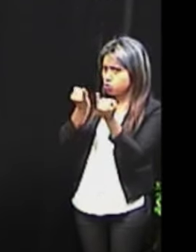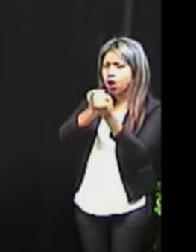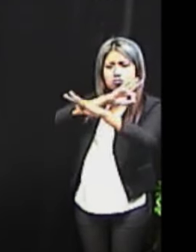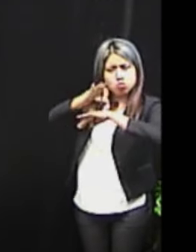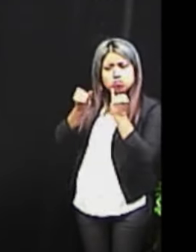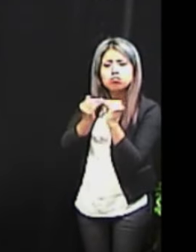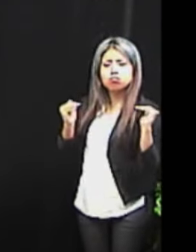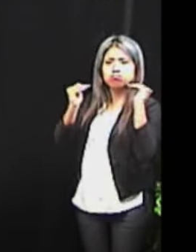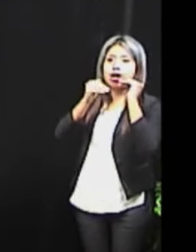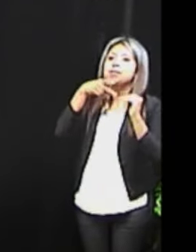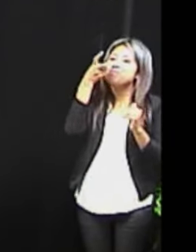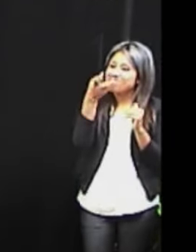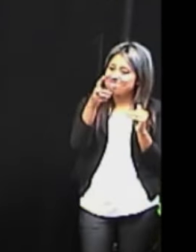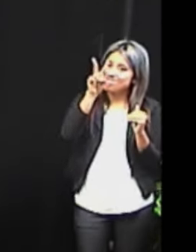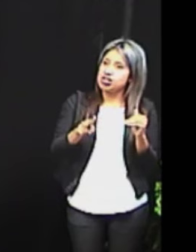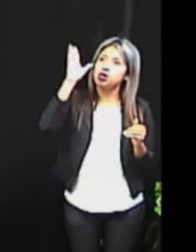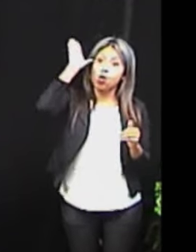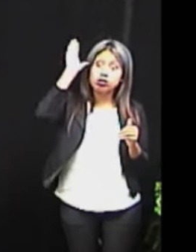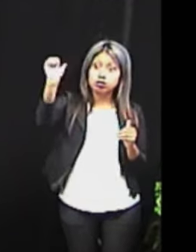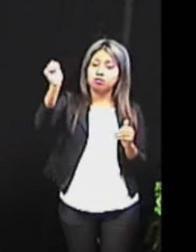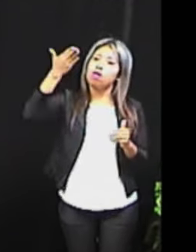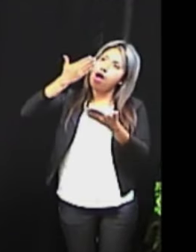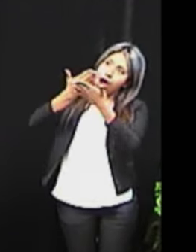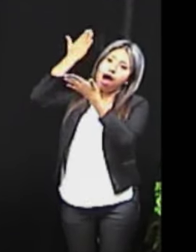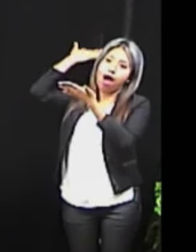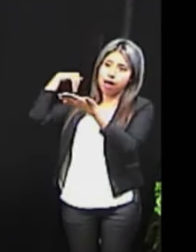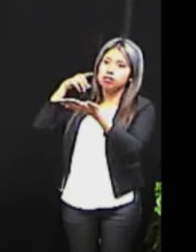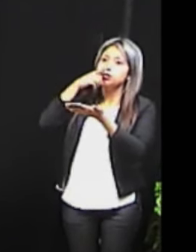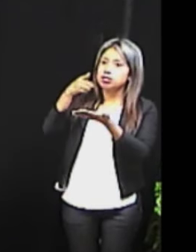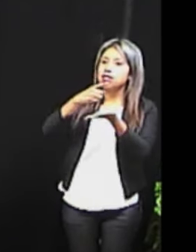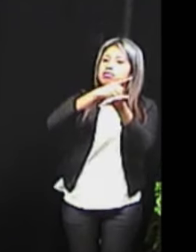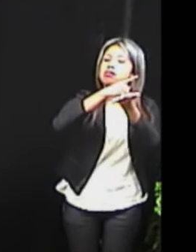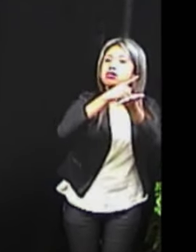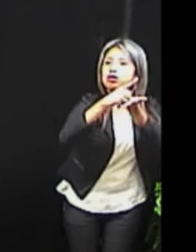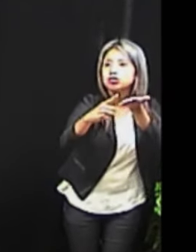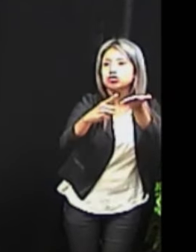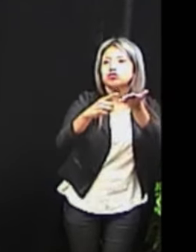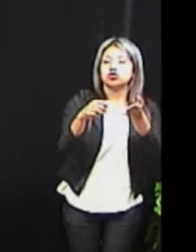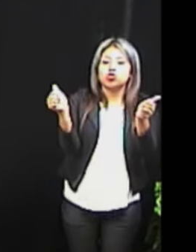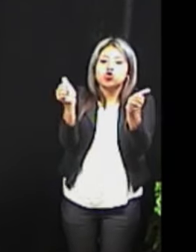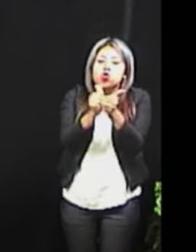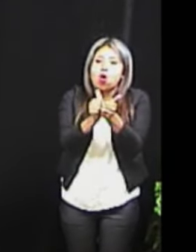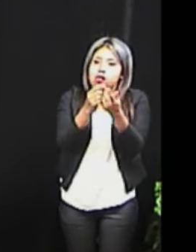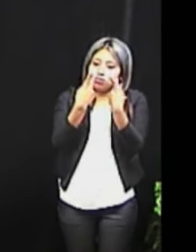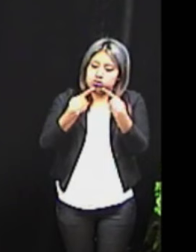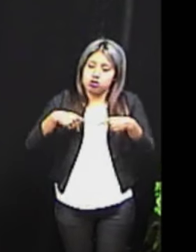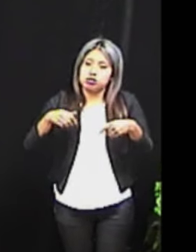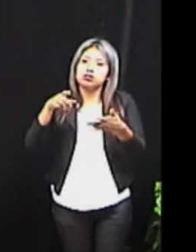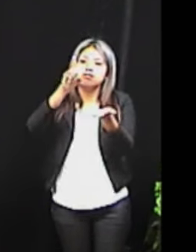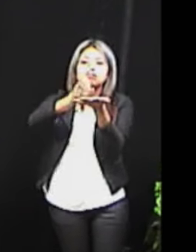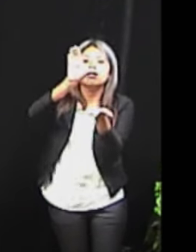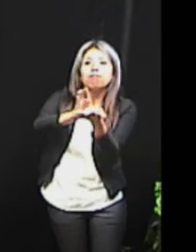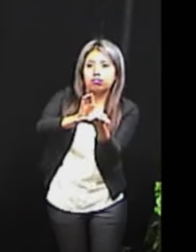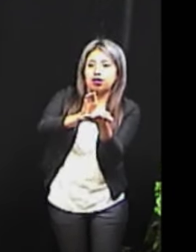condiciones. Este es un concepto que se dio de acuerdo a la Convención de los Derechos para las Personas con Discapacidad.